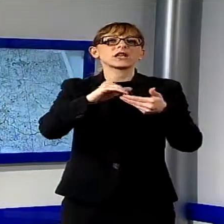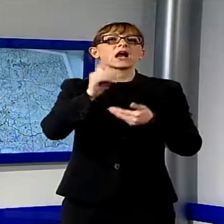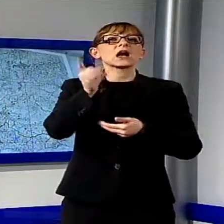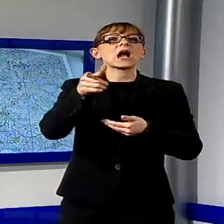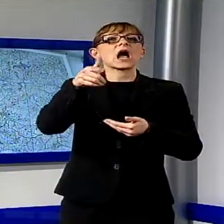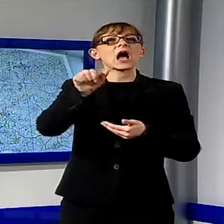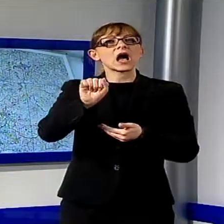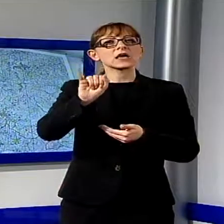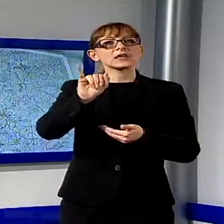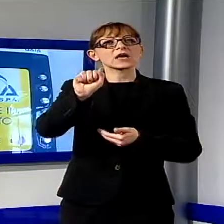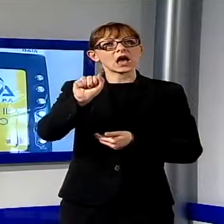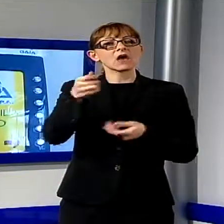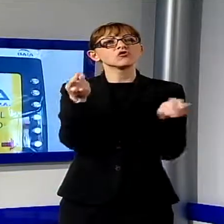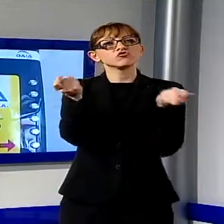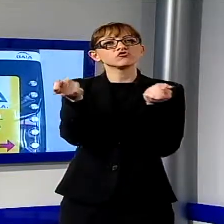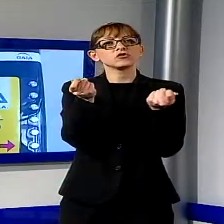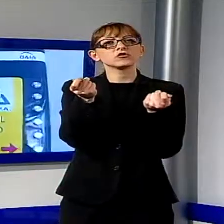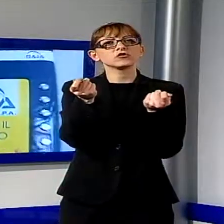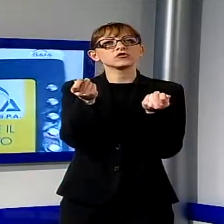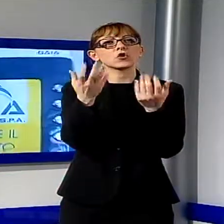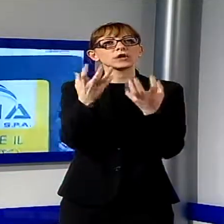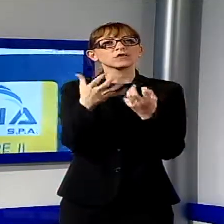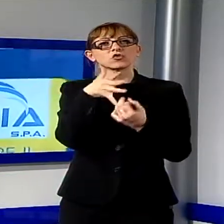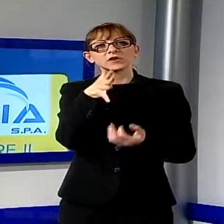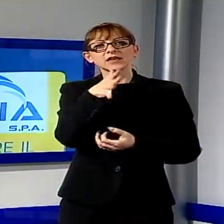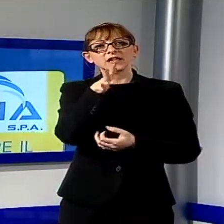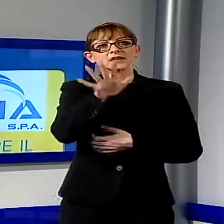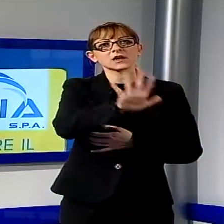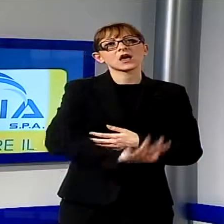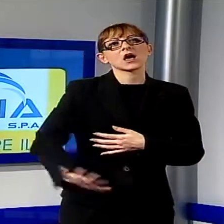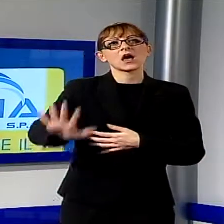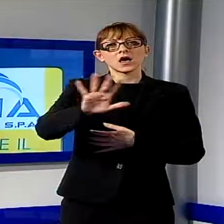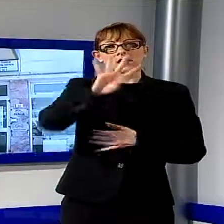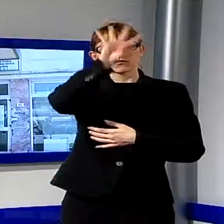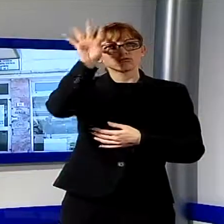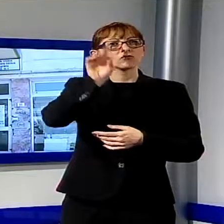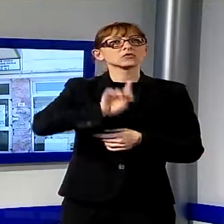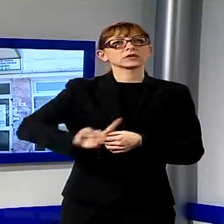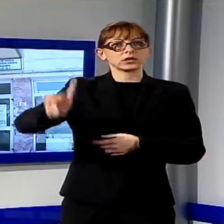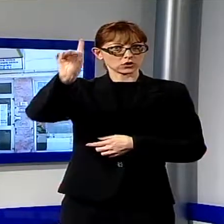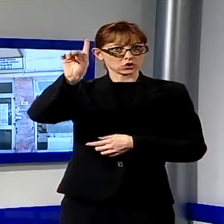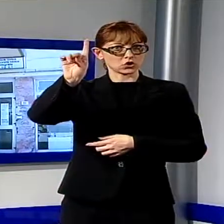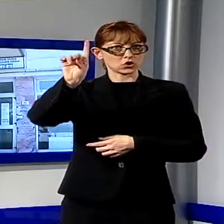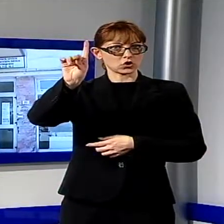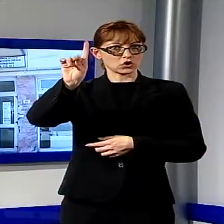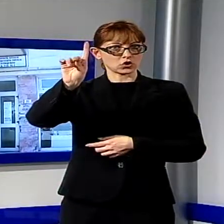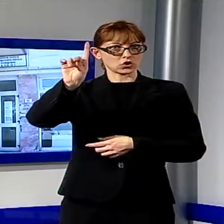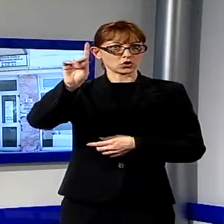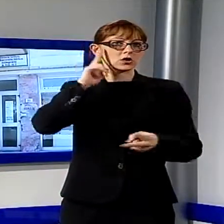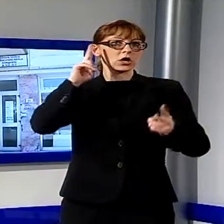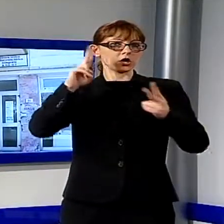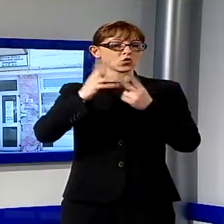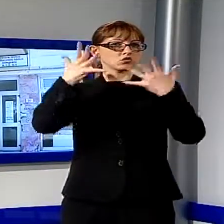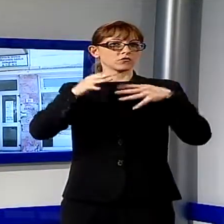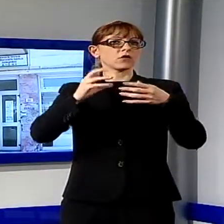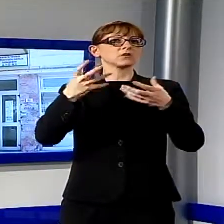la società di gestione delle risorse idriche della Toscana del Nord, che ha organizzato un incontro con le associazioni di imprese presenti sul